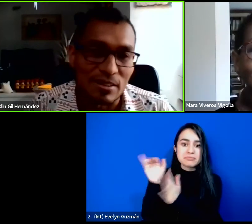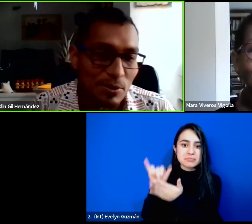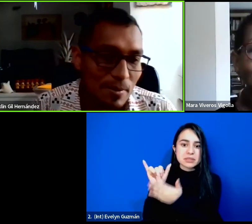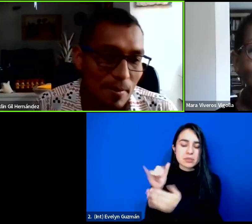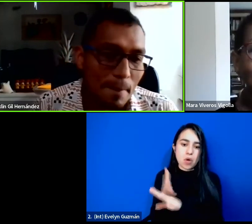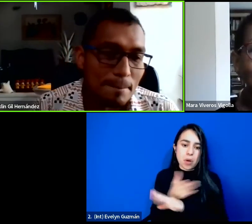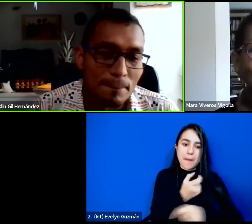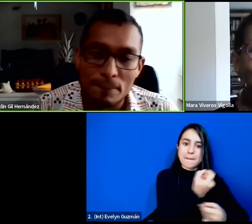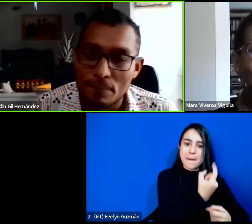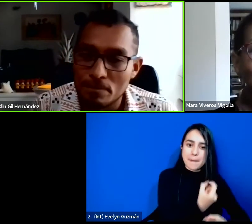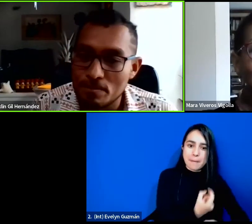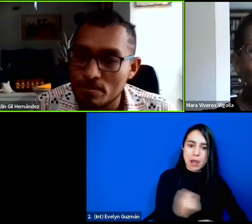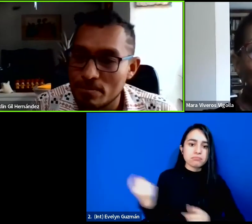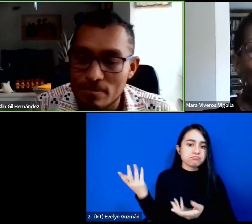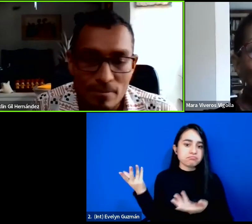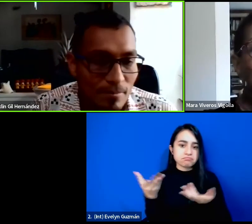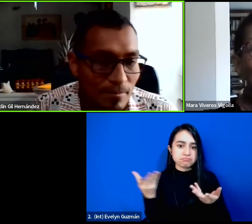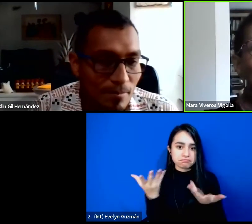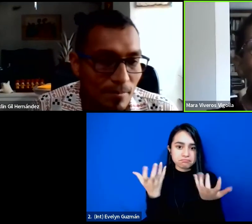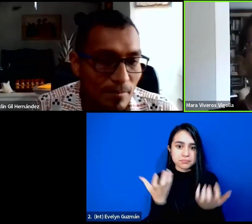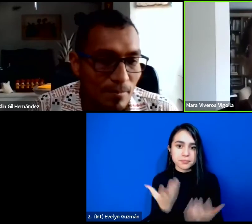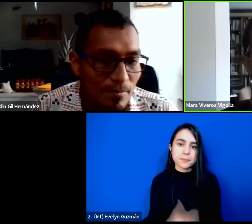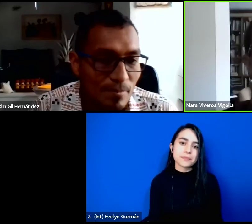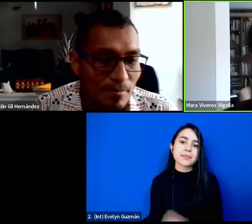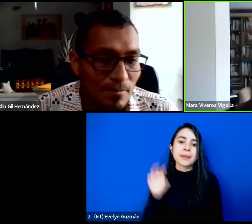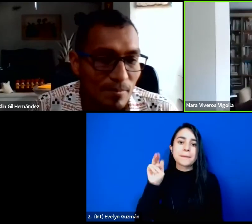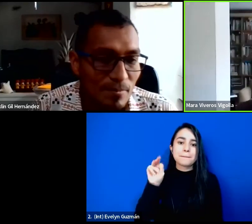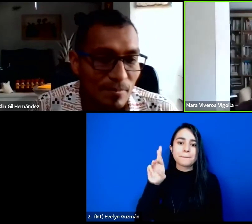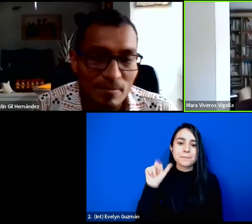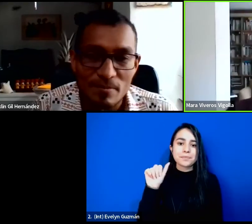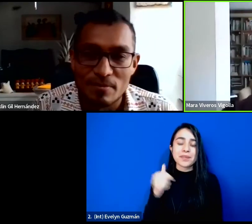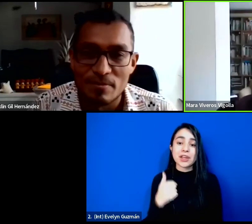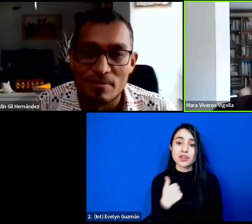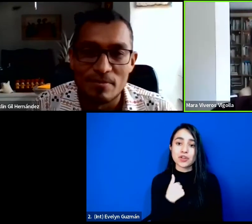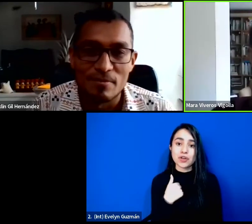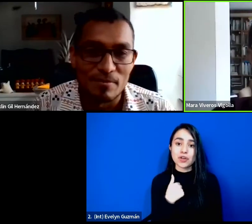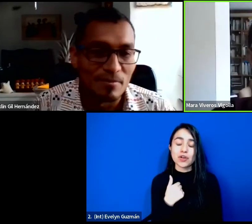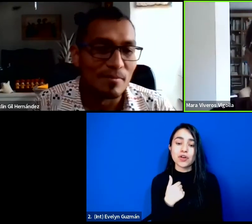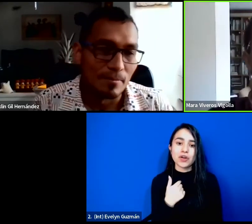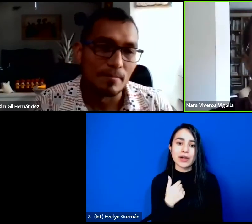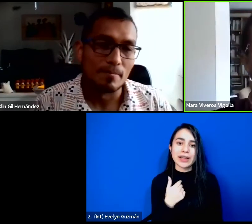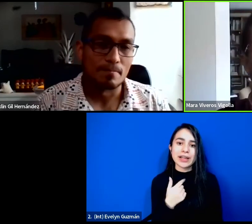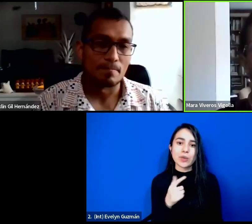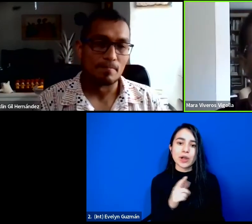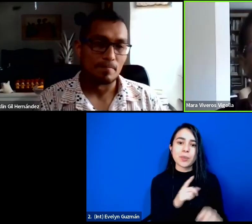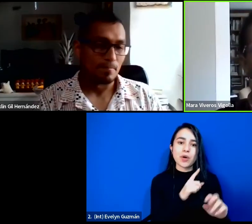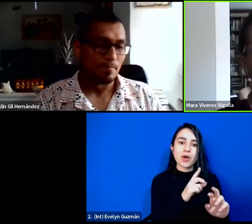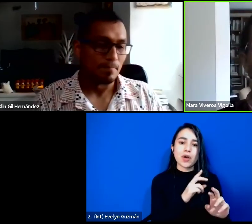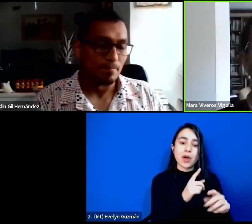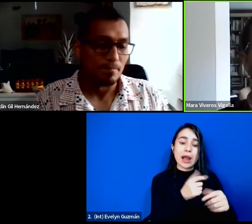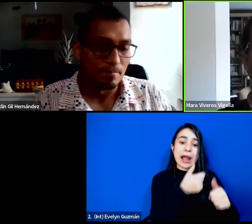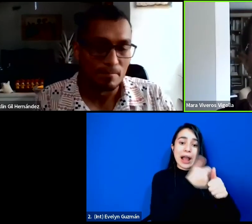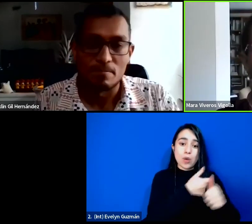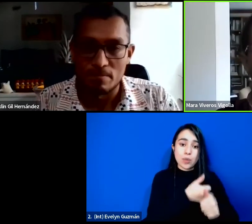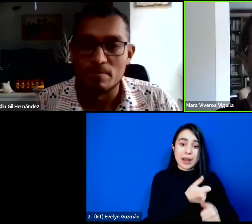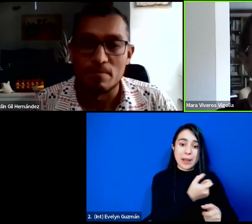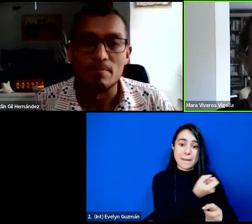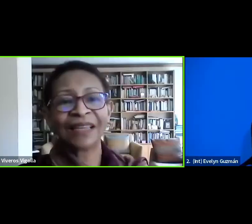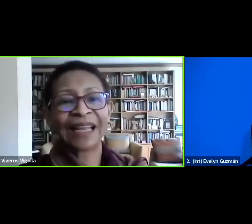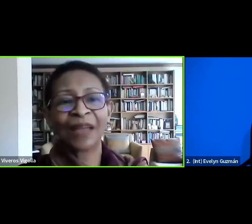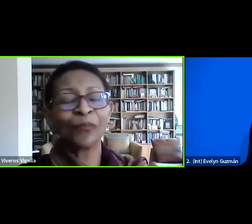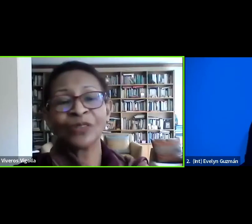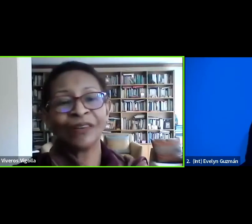nos están haciendo. Bueno, Fran, creo que me costaría mucho trabajo responder cada pregunta. Es